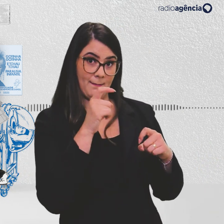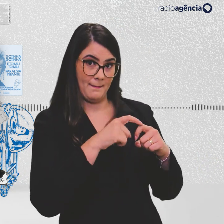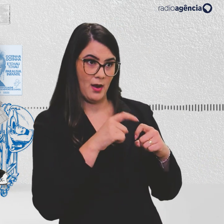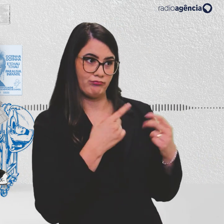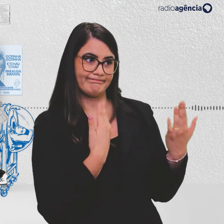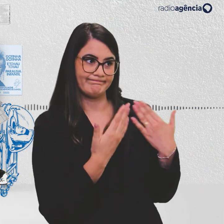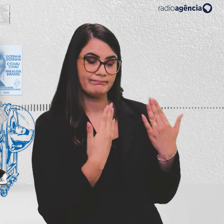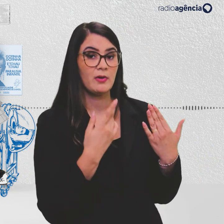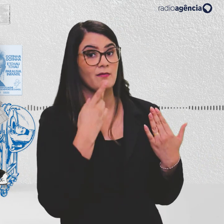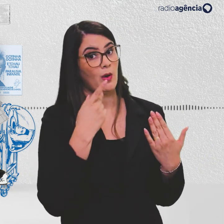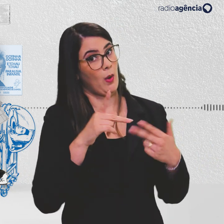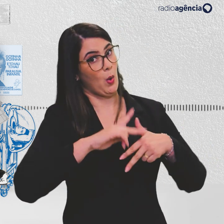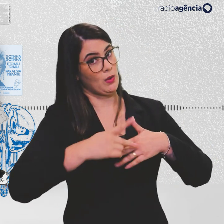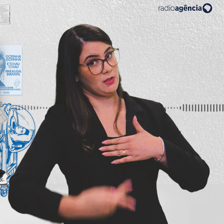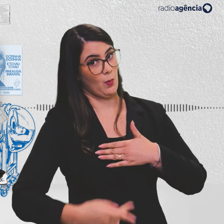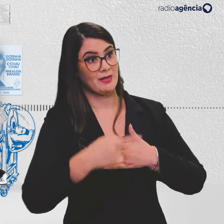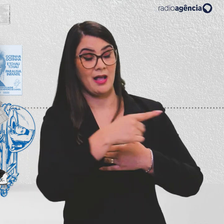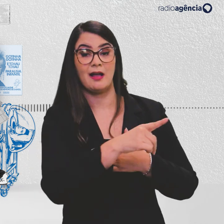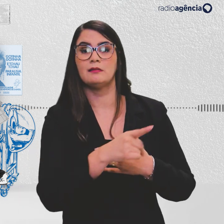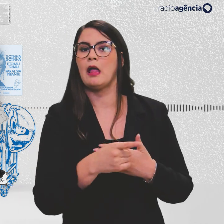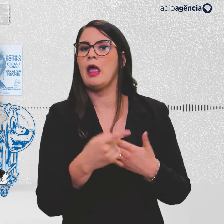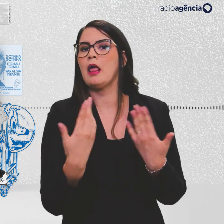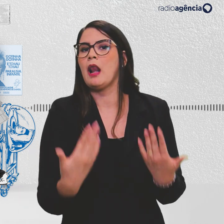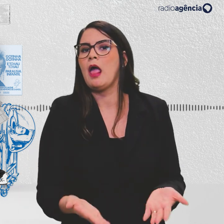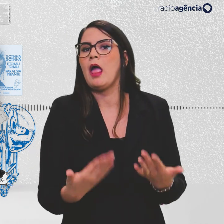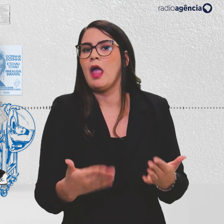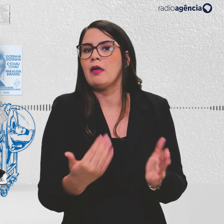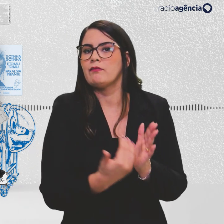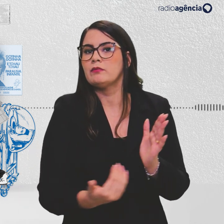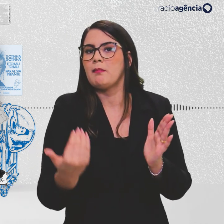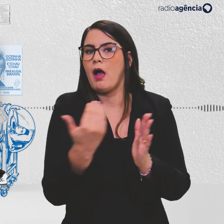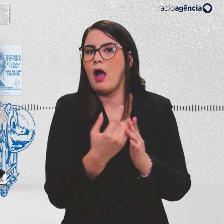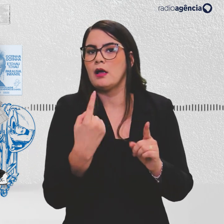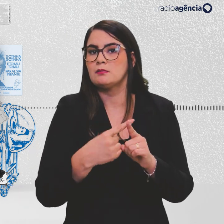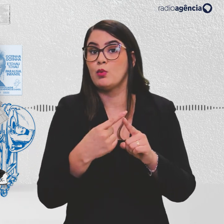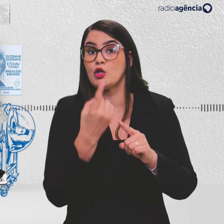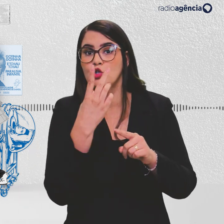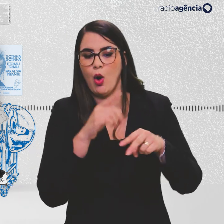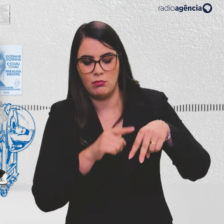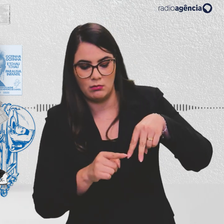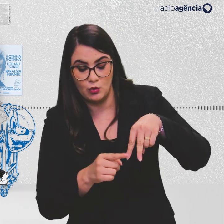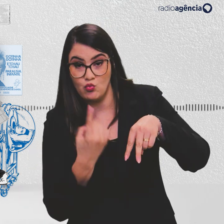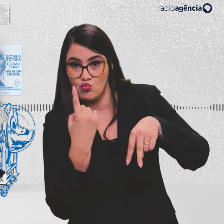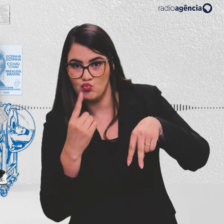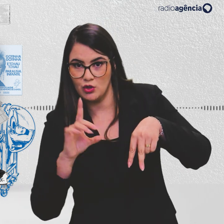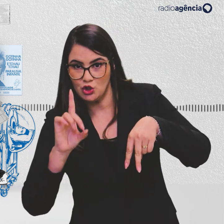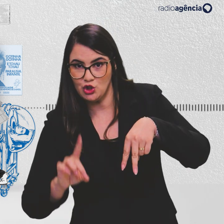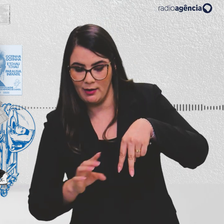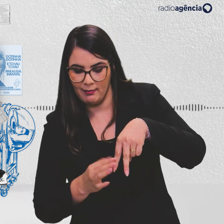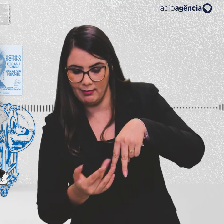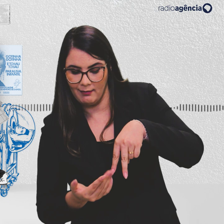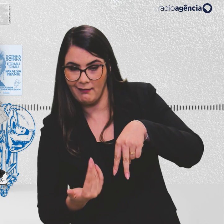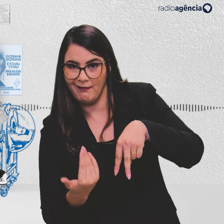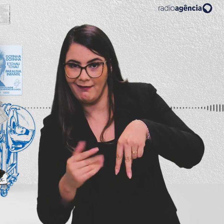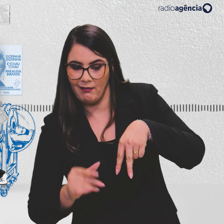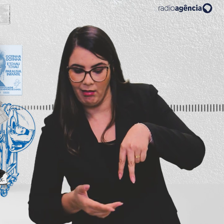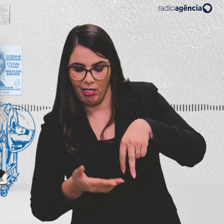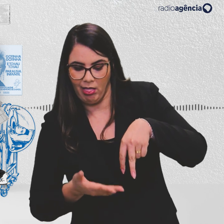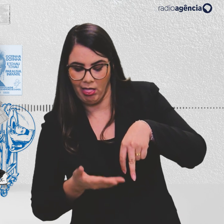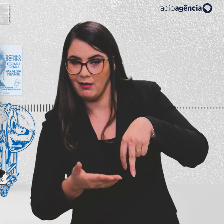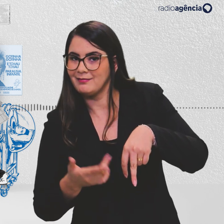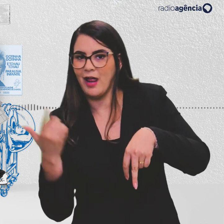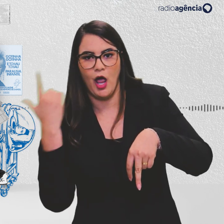sequelas que entraram aqui, a dela foi uma das menores, porque ficou um lado só da perna direita, né? Mas ela não vai